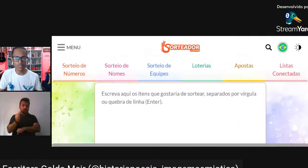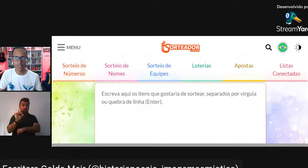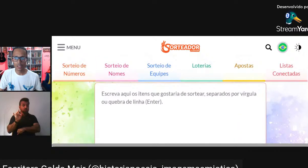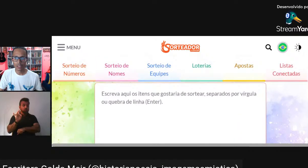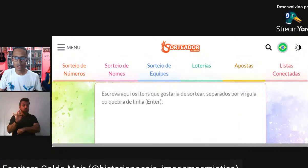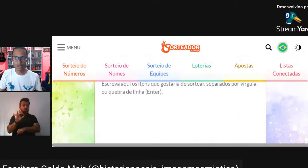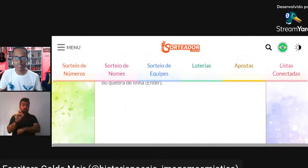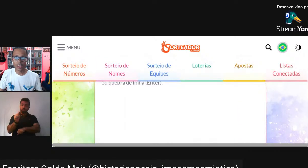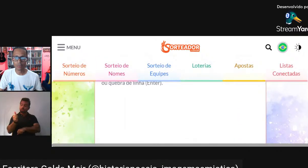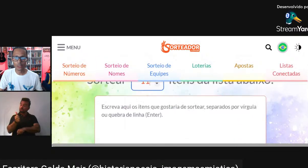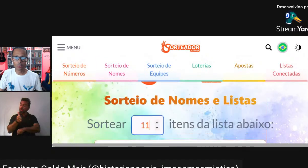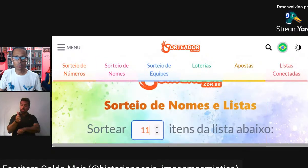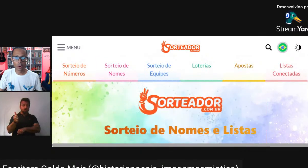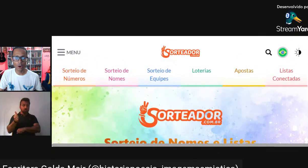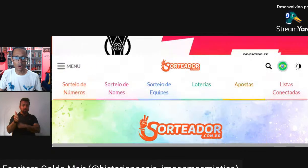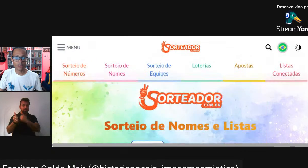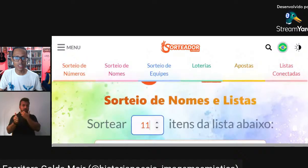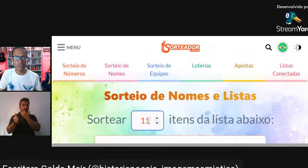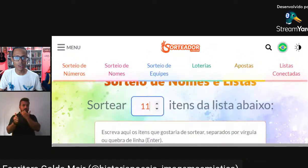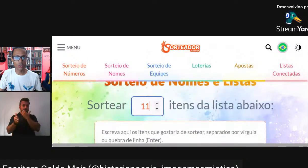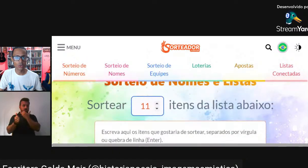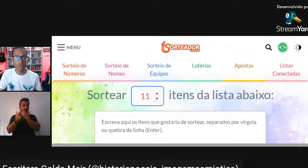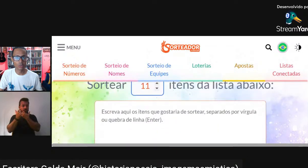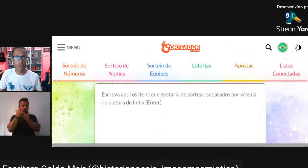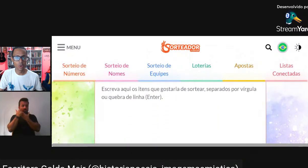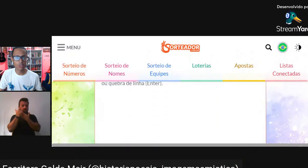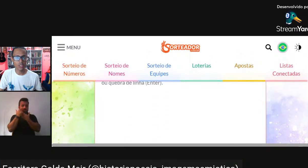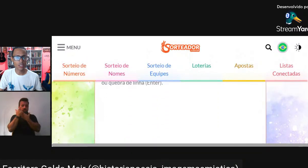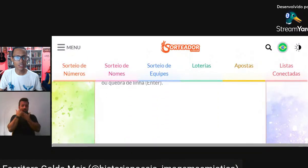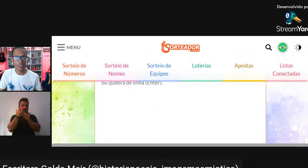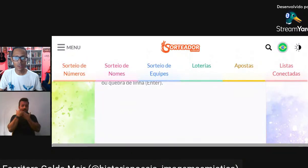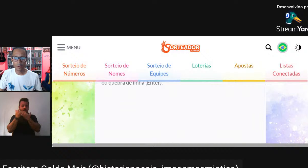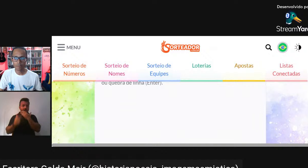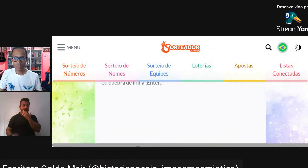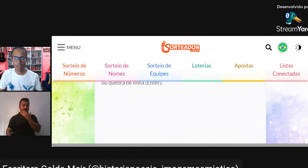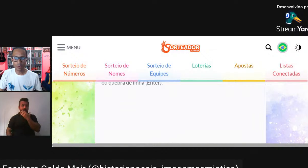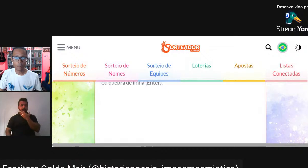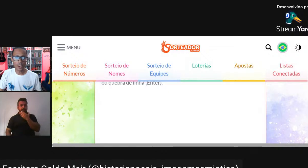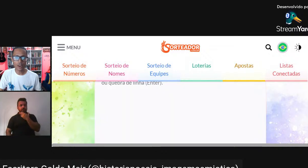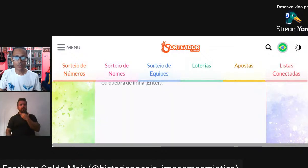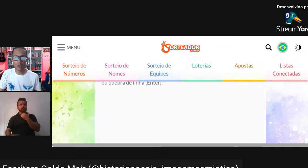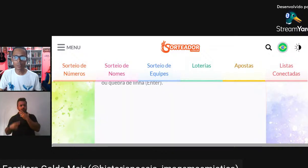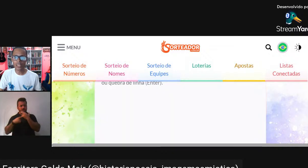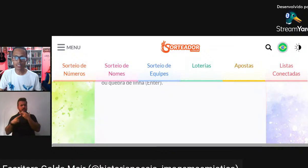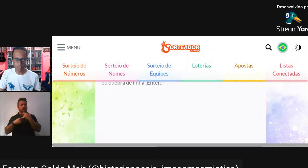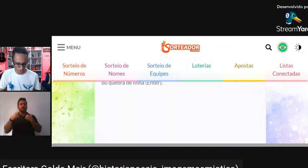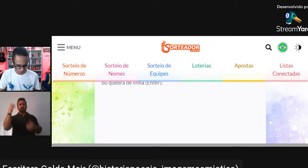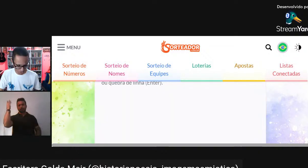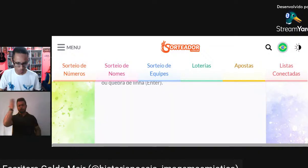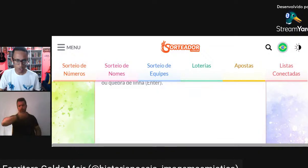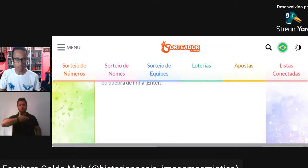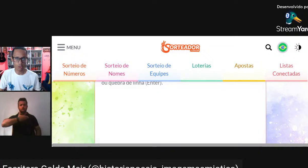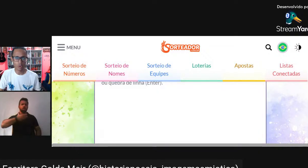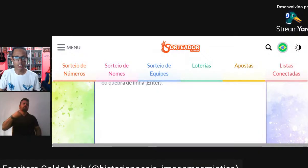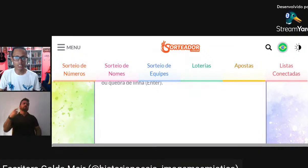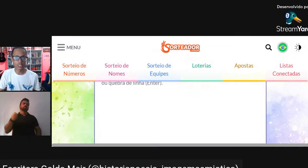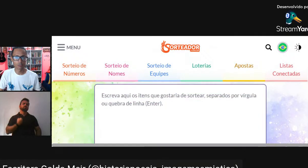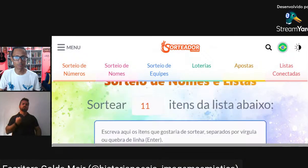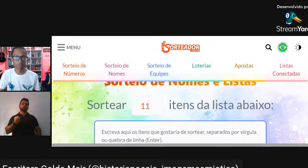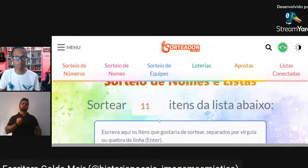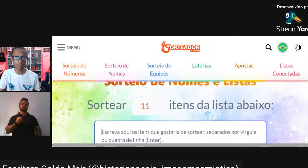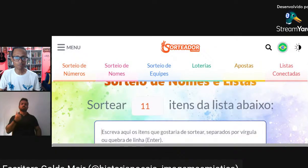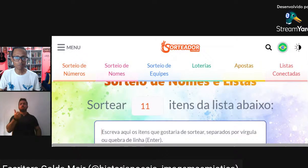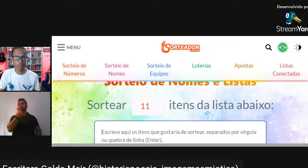depois Nós tenhamos Provas Coloquei o número Onze aqui E vou pegar o nome Das onze pessoas